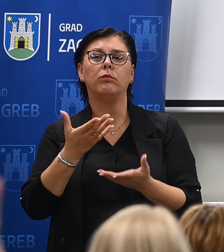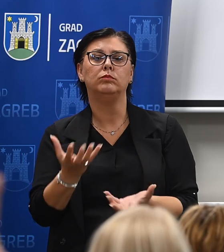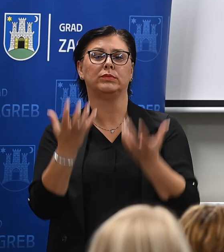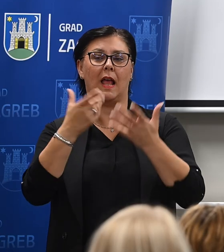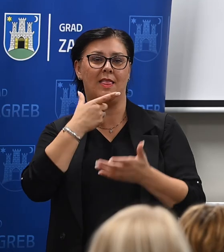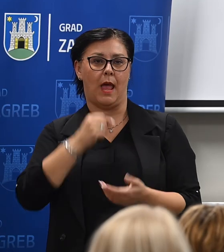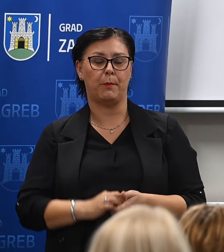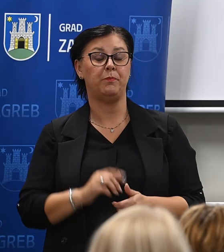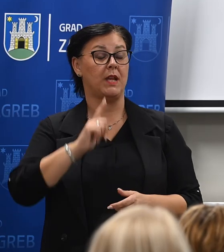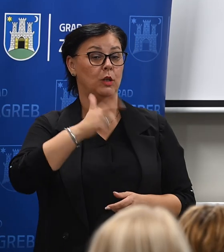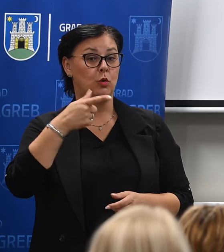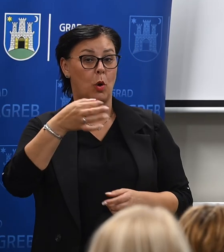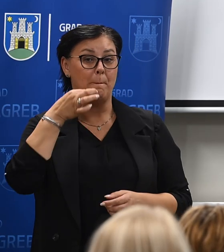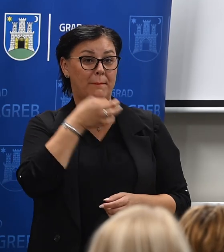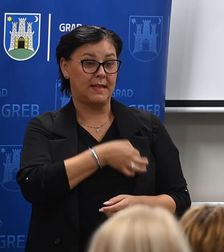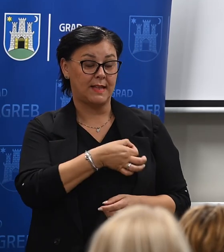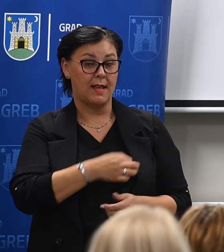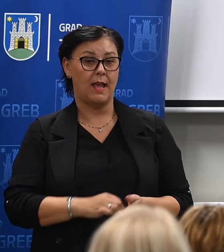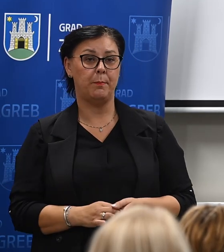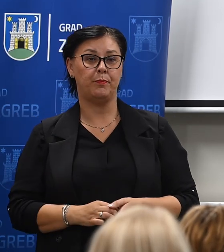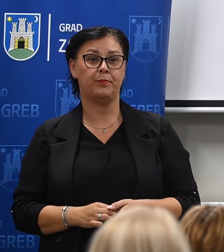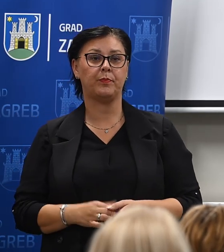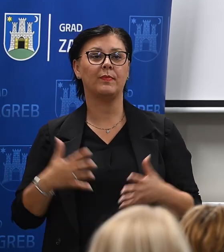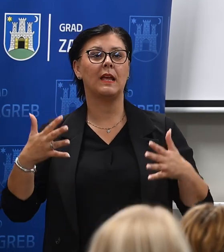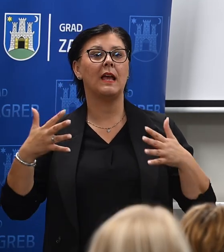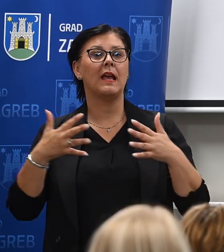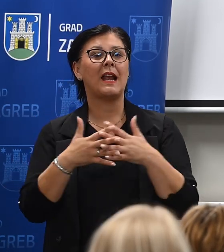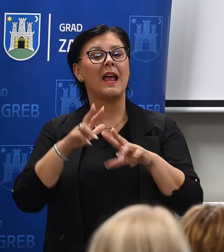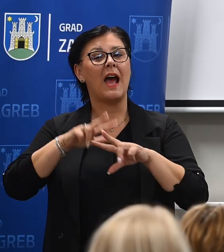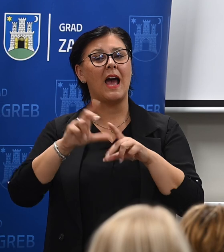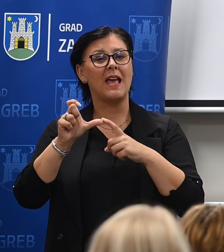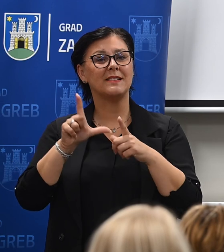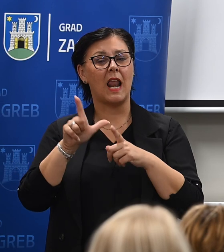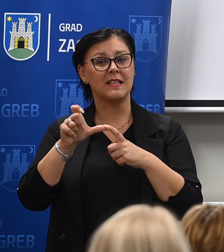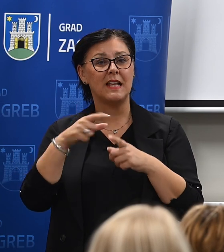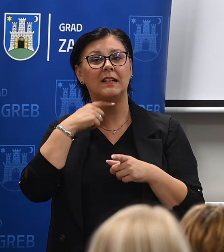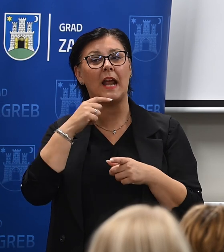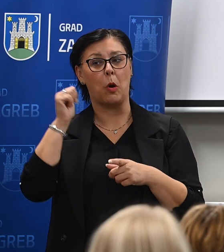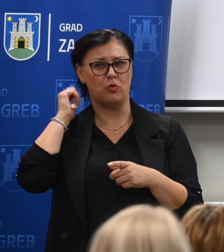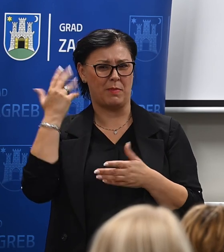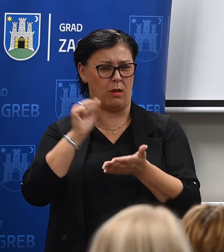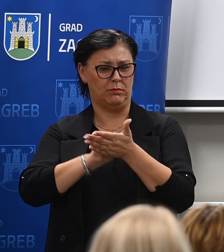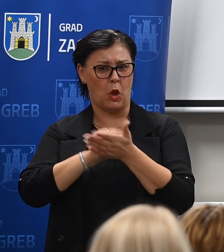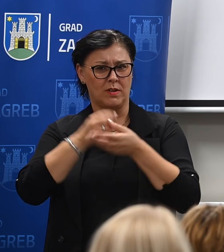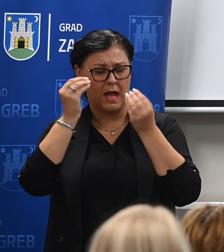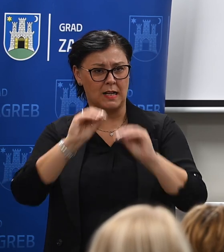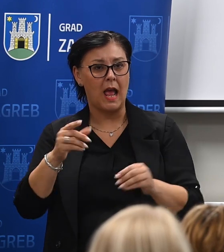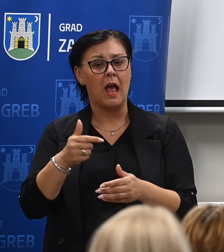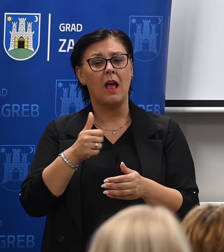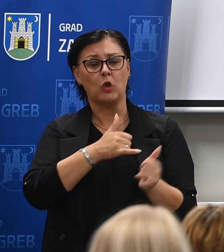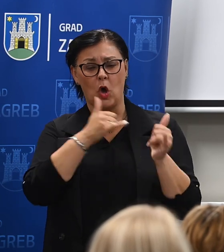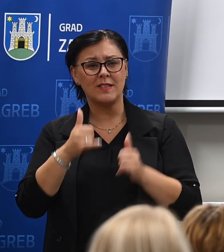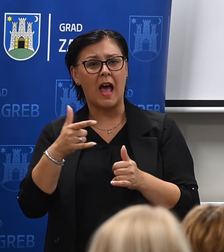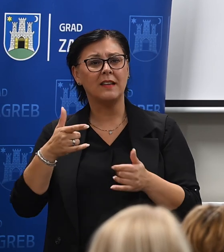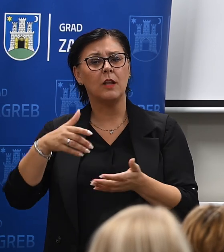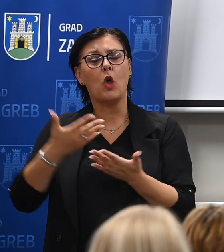To je drugo pitanje i moje zadnje. Gradski HSL su sučili na presici prozvod da ste do nedavnog predsjednika Gradske